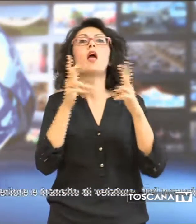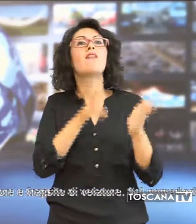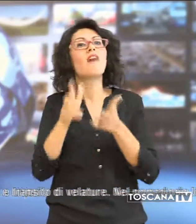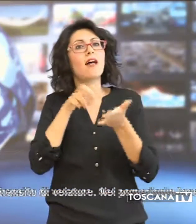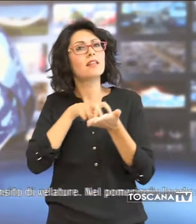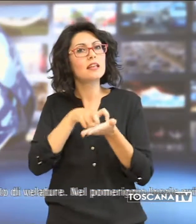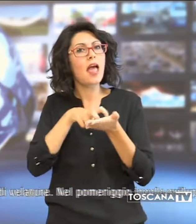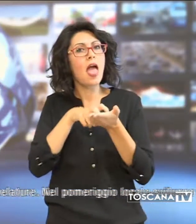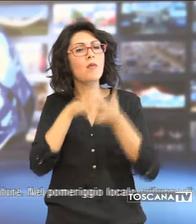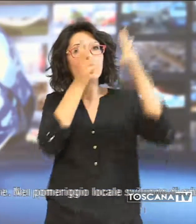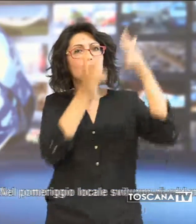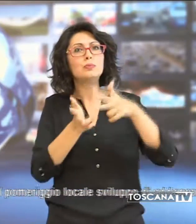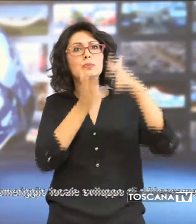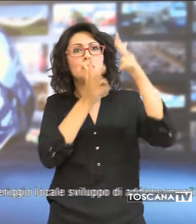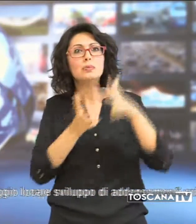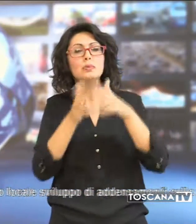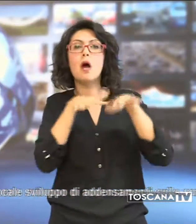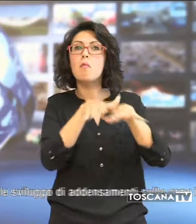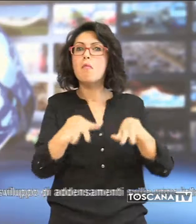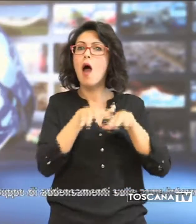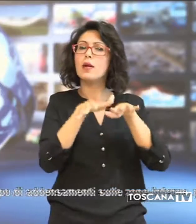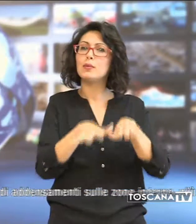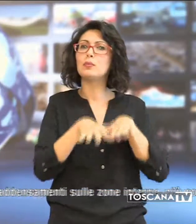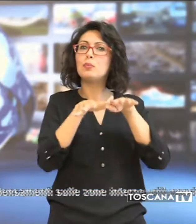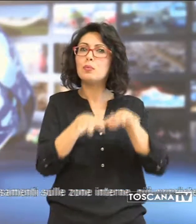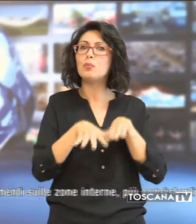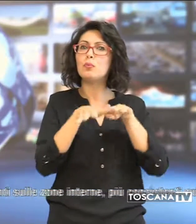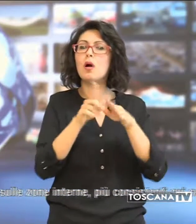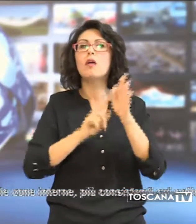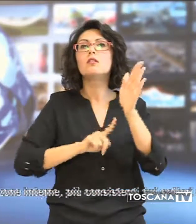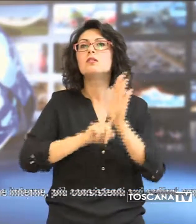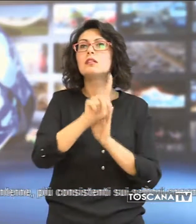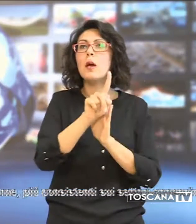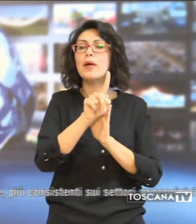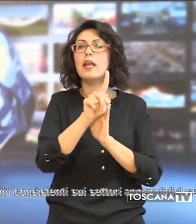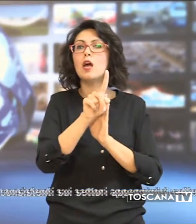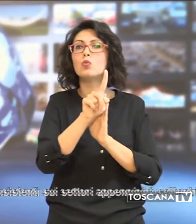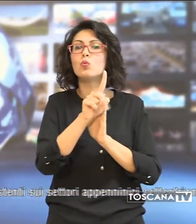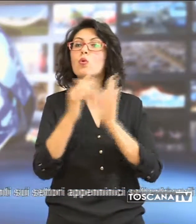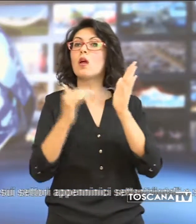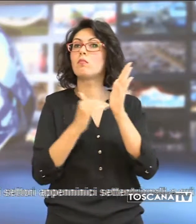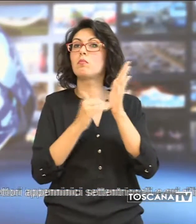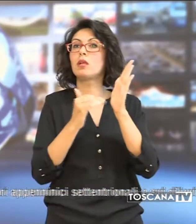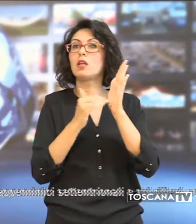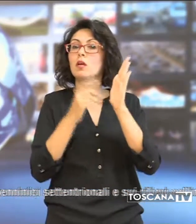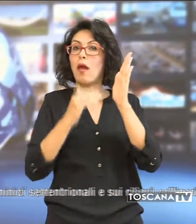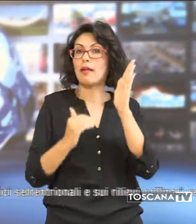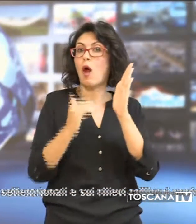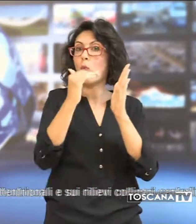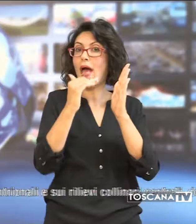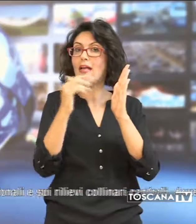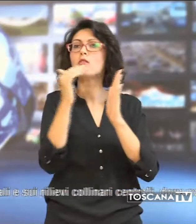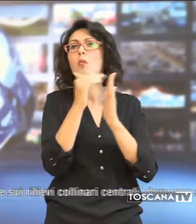deboli occidentali i mari poco mossi le temperature sono le minime e un aumento e le